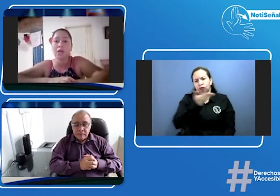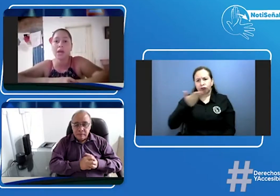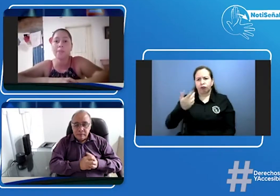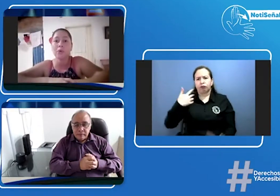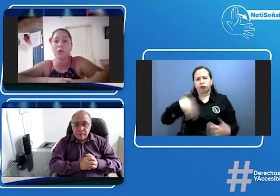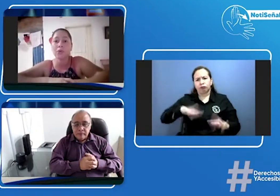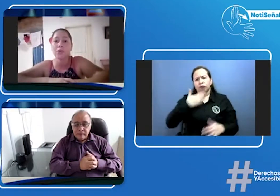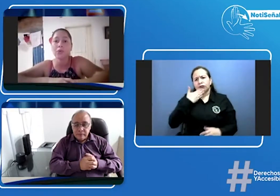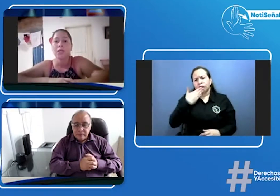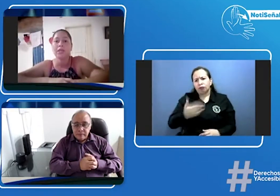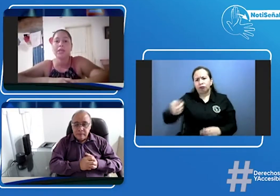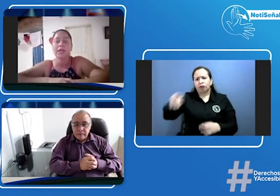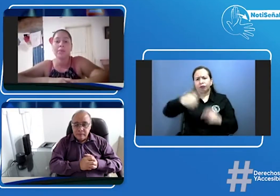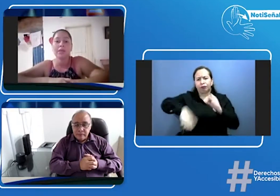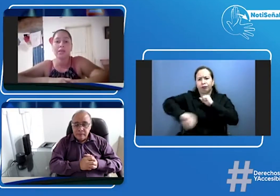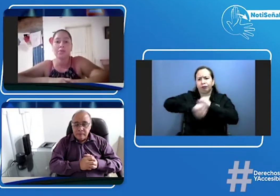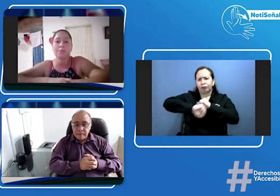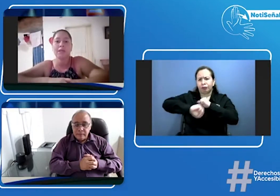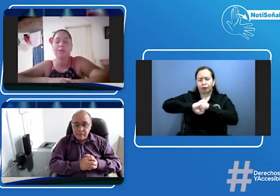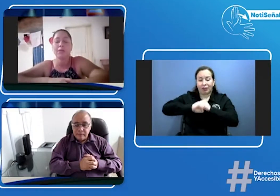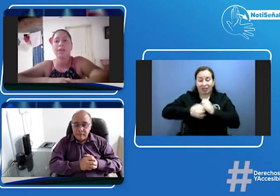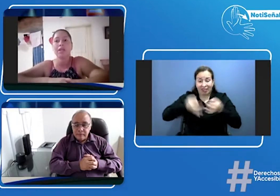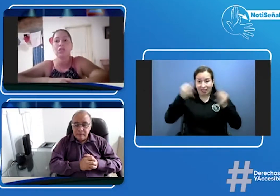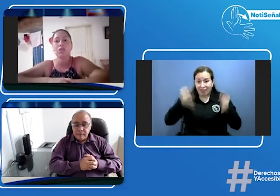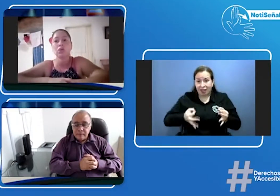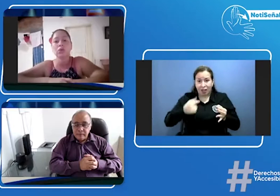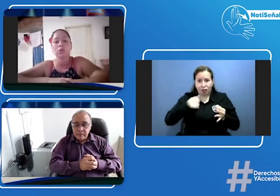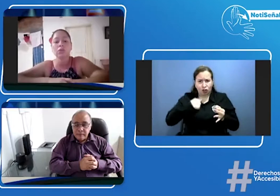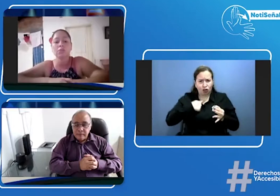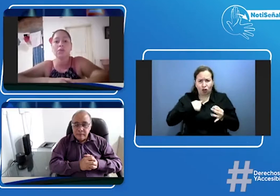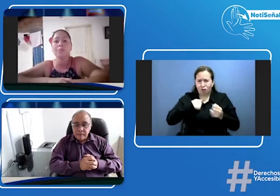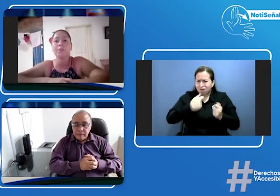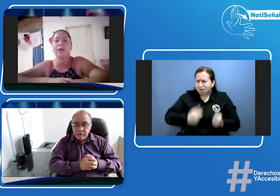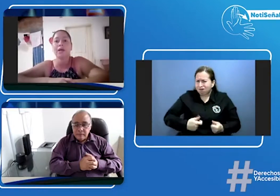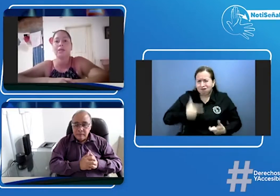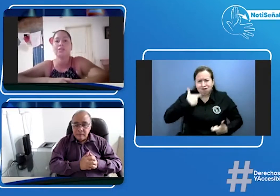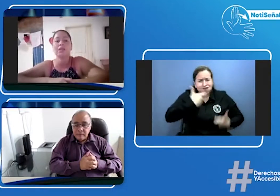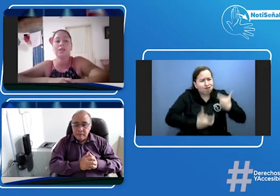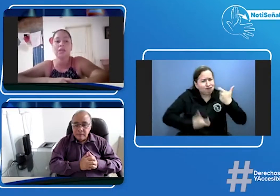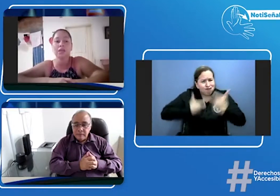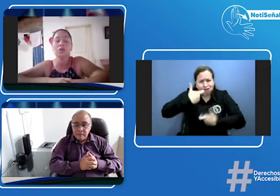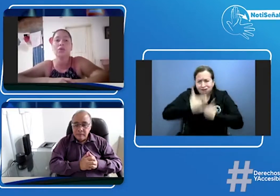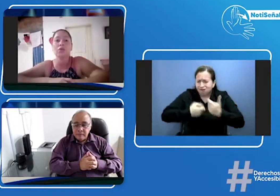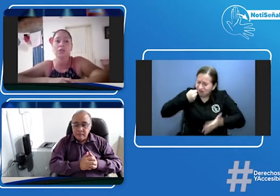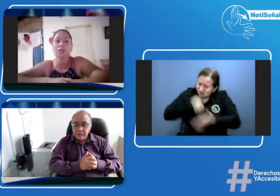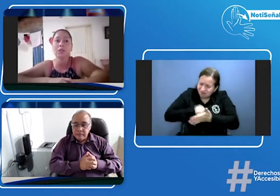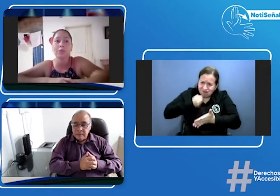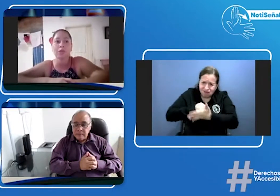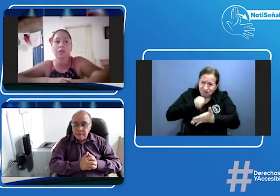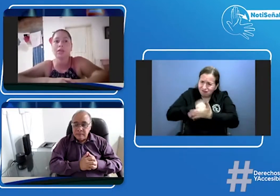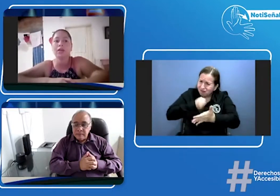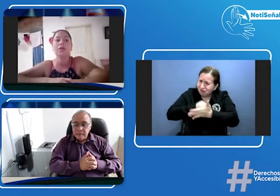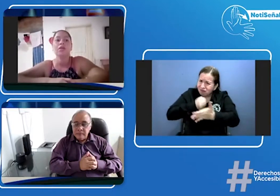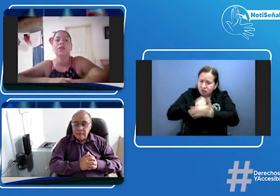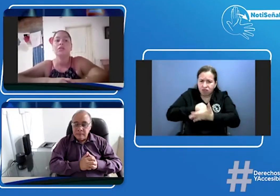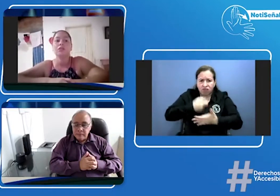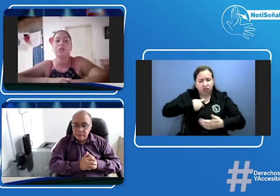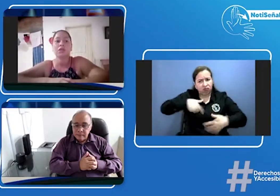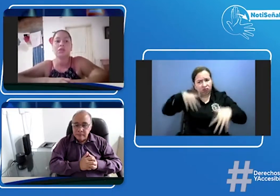apoyo y créanme que de mi parte voy a dar todo de mí para seguir con esta protesta y seguirnos